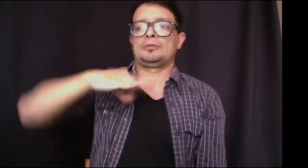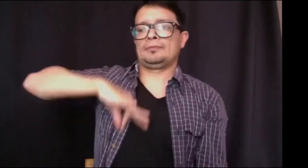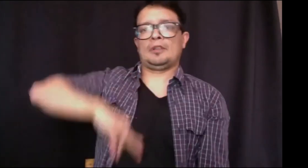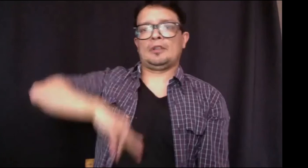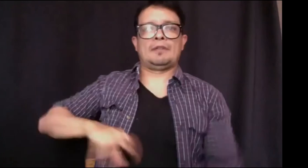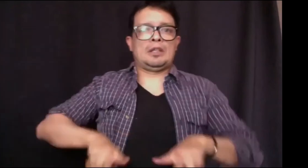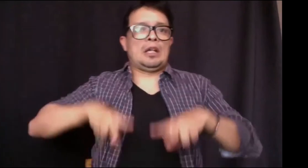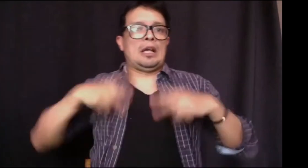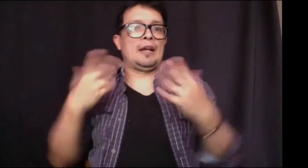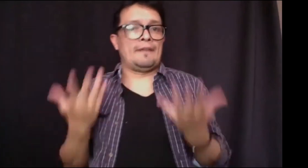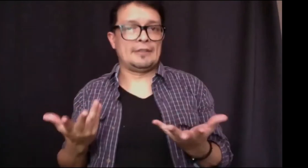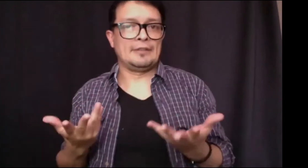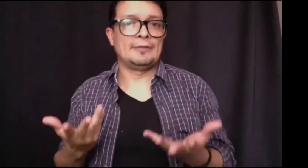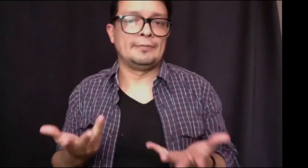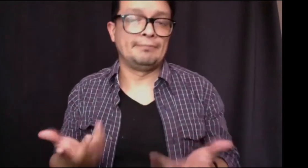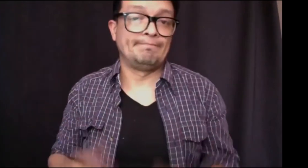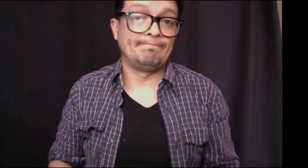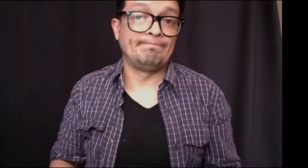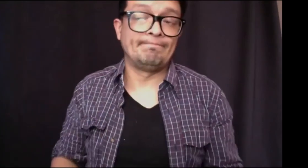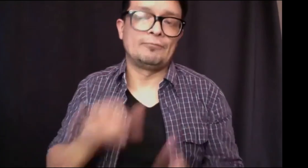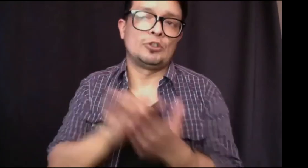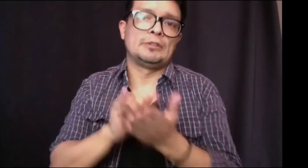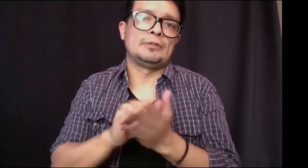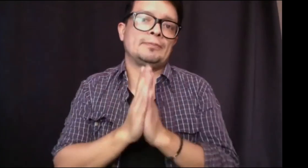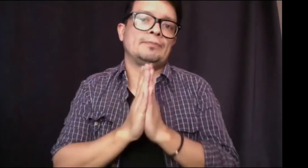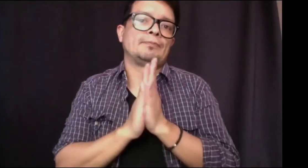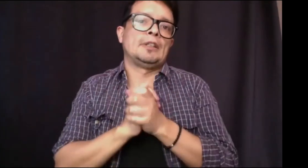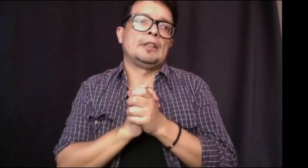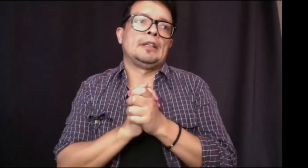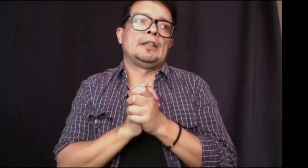esto ya sería una ganancia para la vida de las personas sordas muy beneficioso para ellos